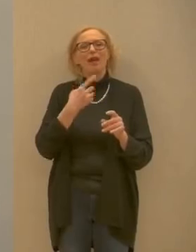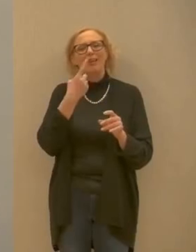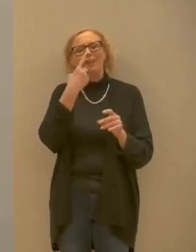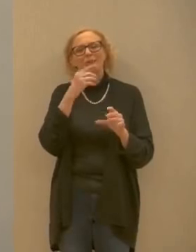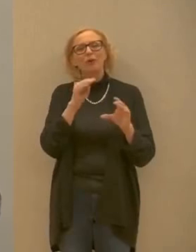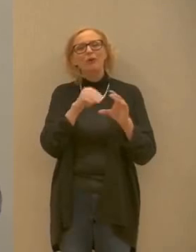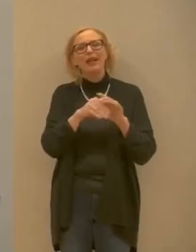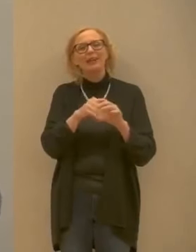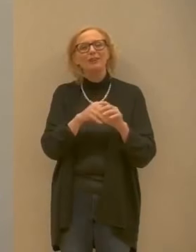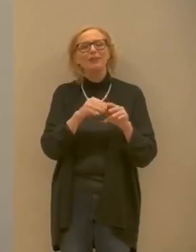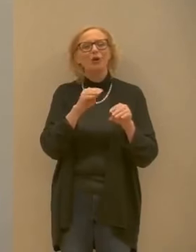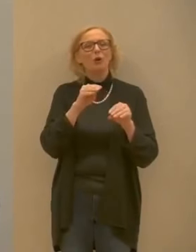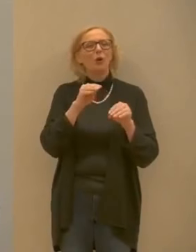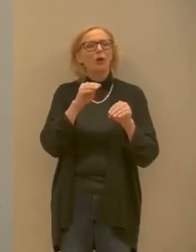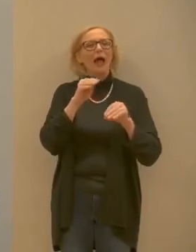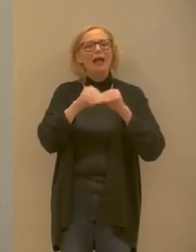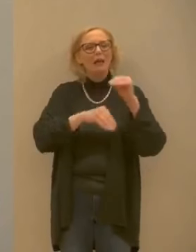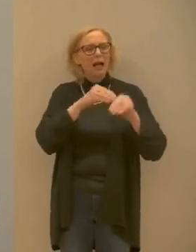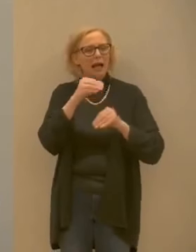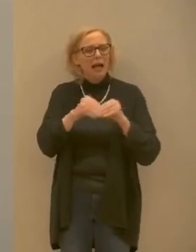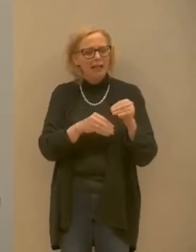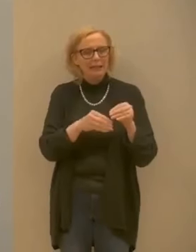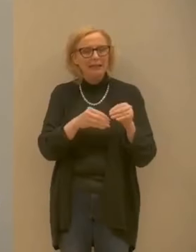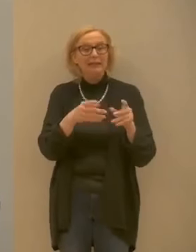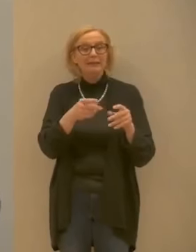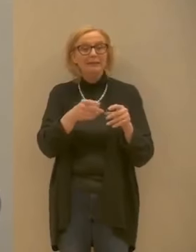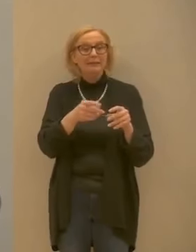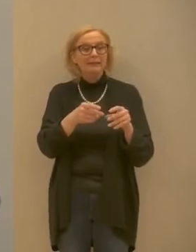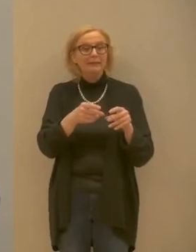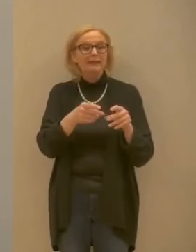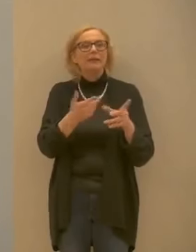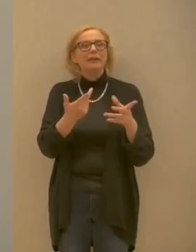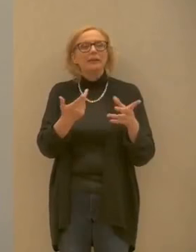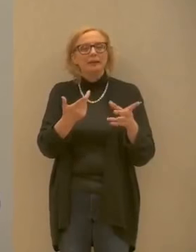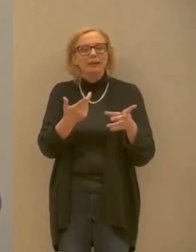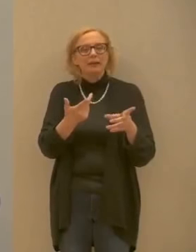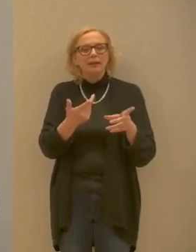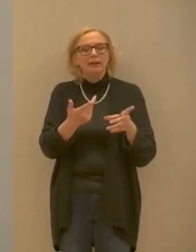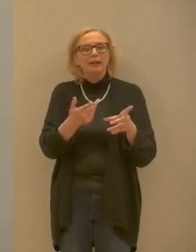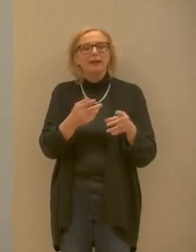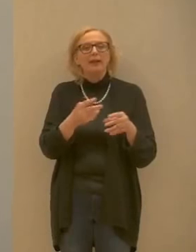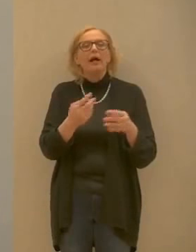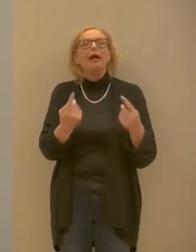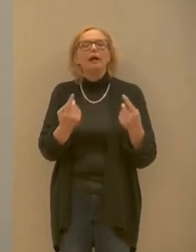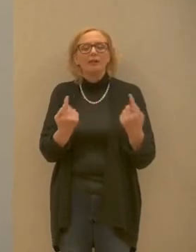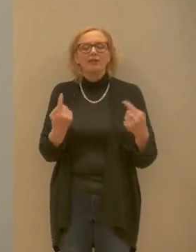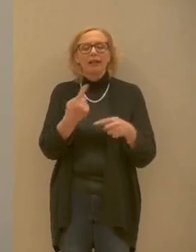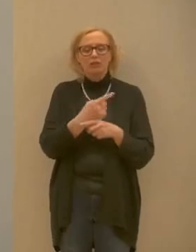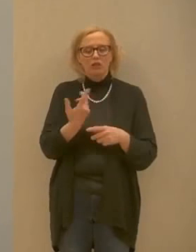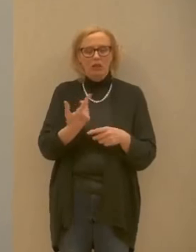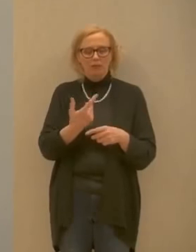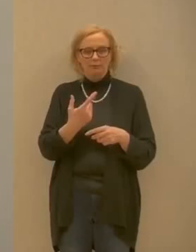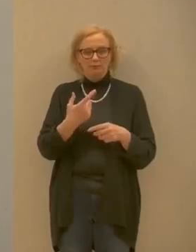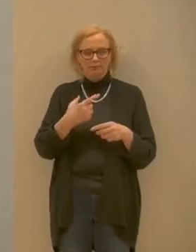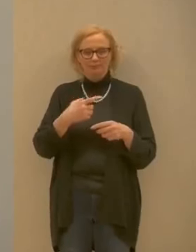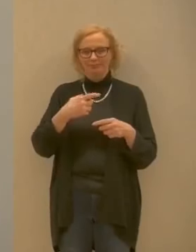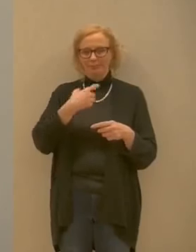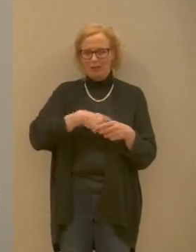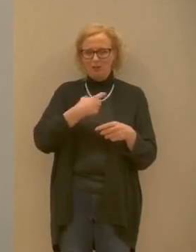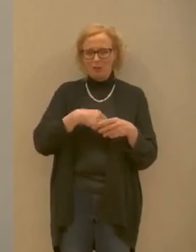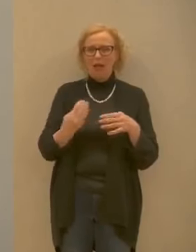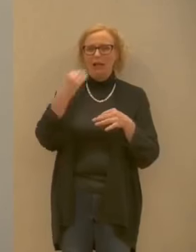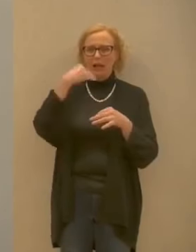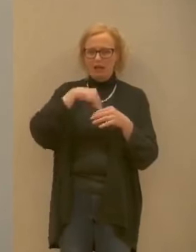è difficilissimo riuscire a eradicarlo in questo caso il virus fuori dal corpo umano vive solo poche ore